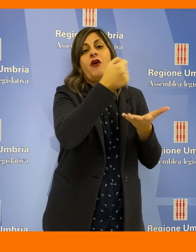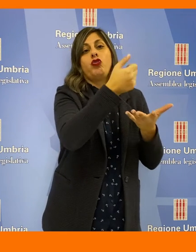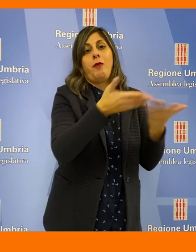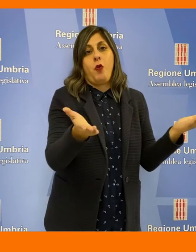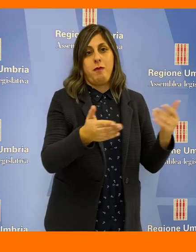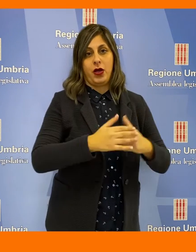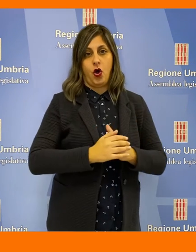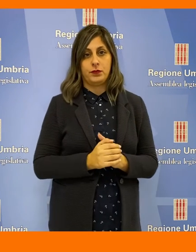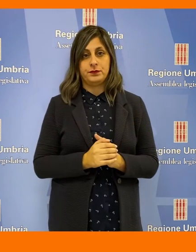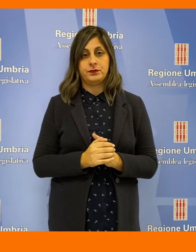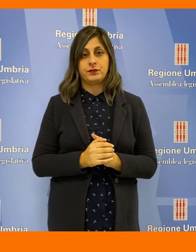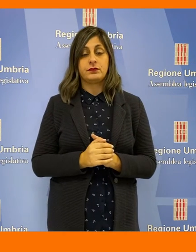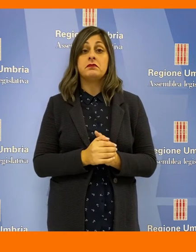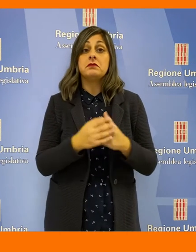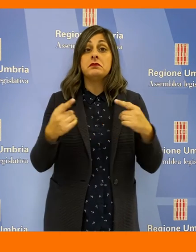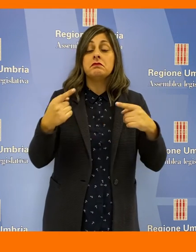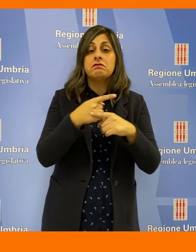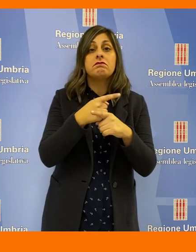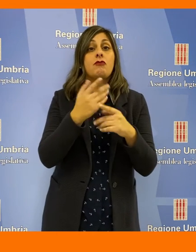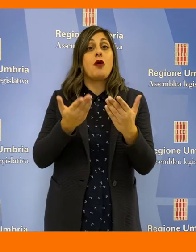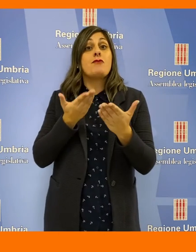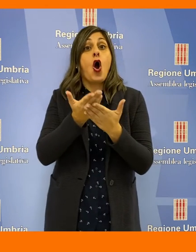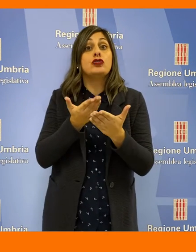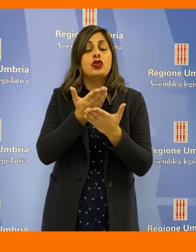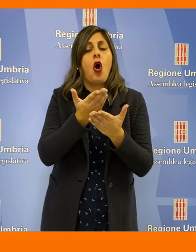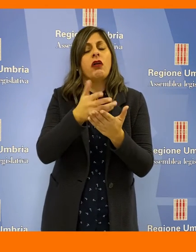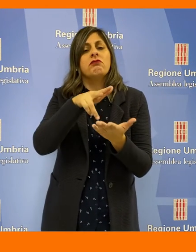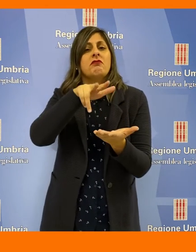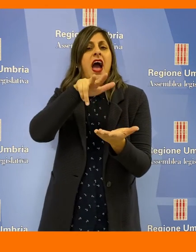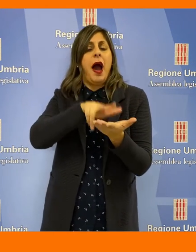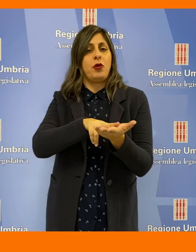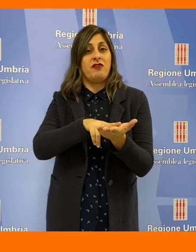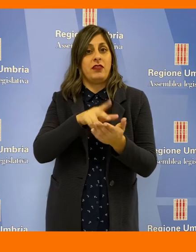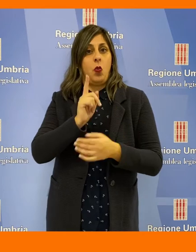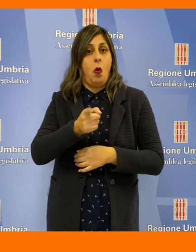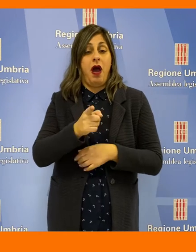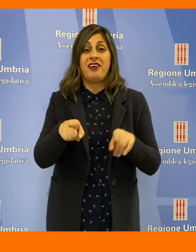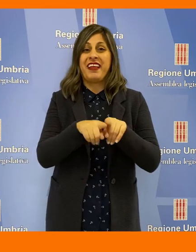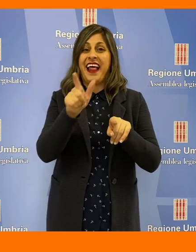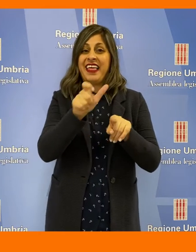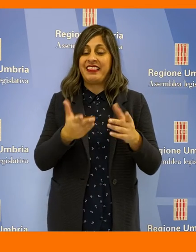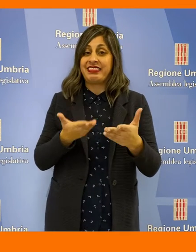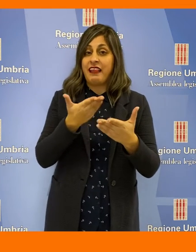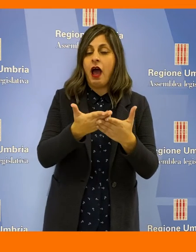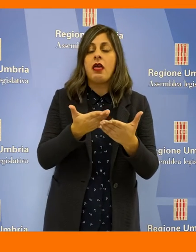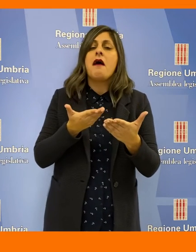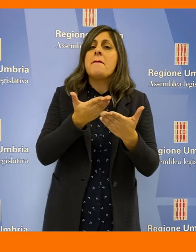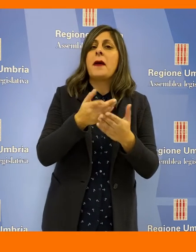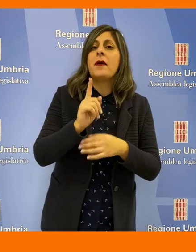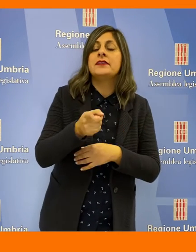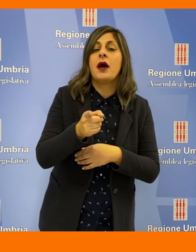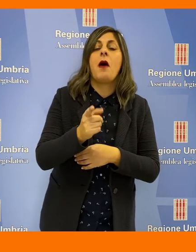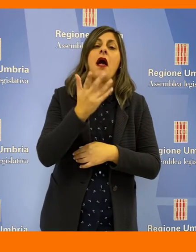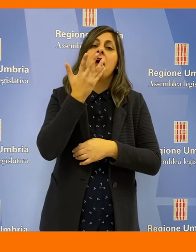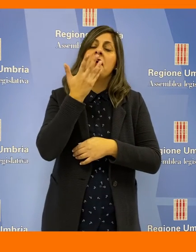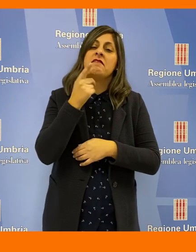accedere ai fondi pubblici. Per quanto riguarda le mozioni sono state approvate quella presentata da Fratelli d'Italia che propone di